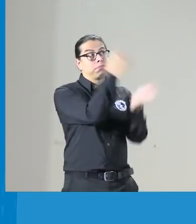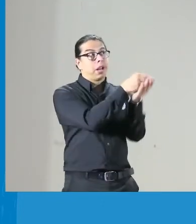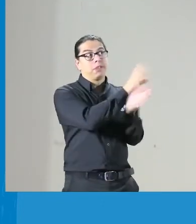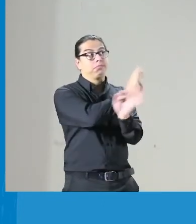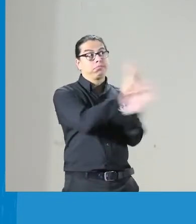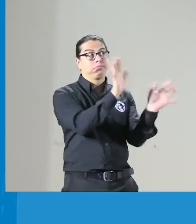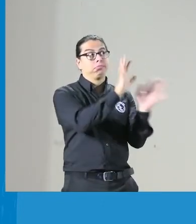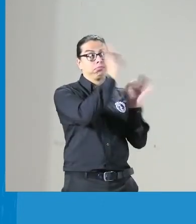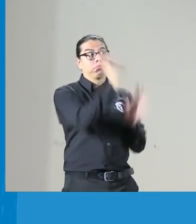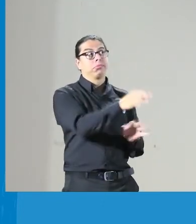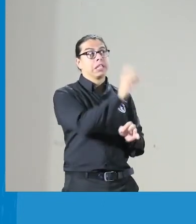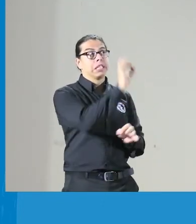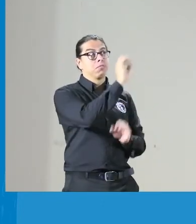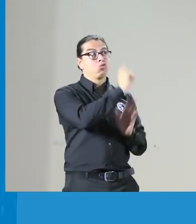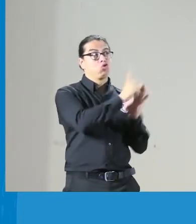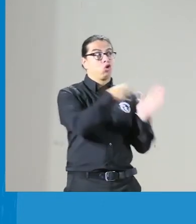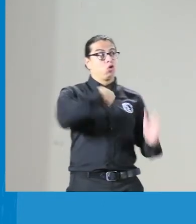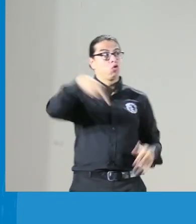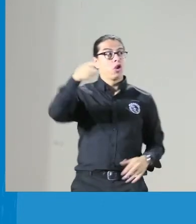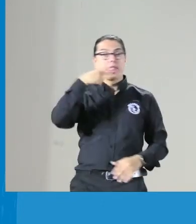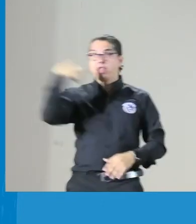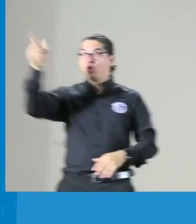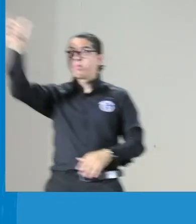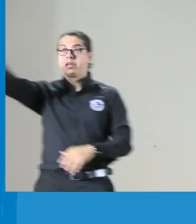¿Cuánto? le hice. O sea, ya no me iba a pagar.